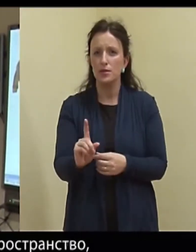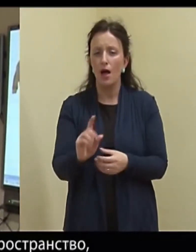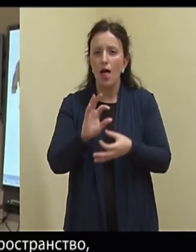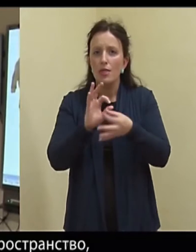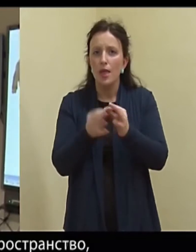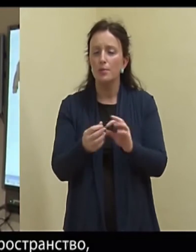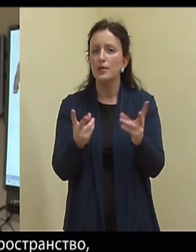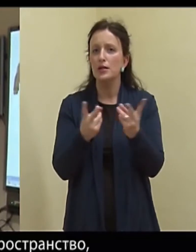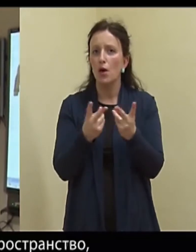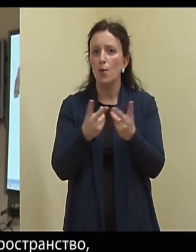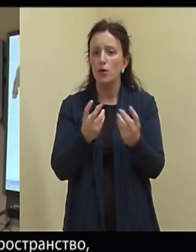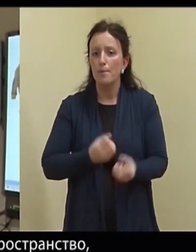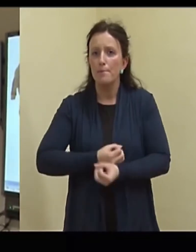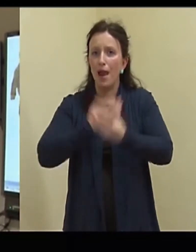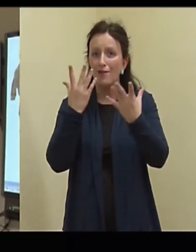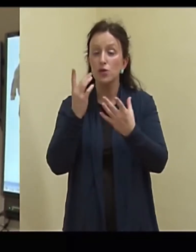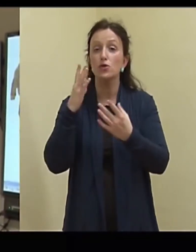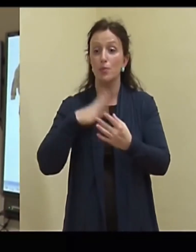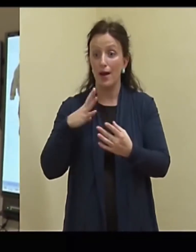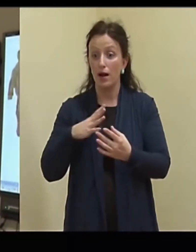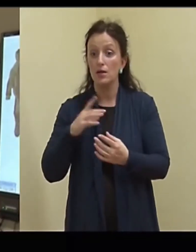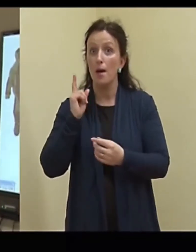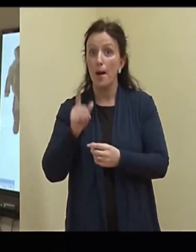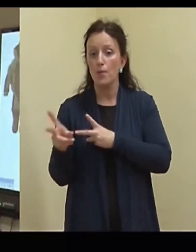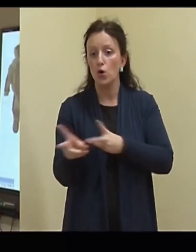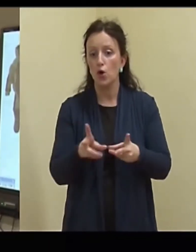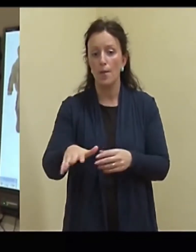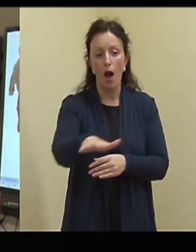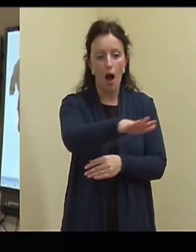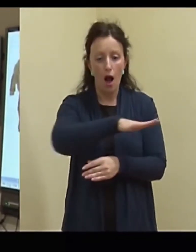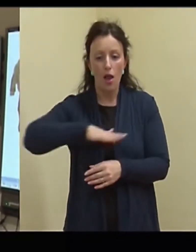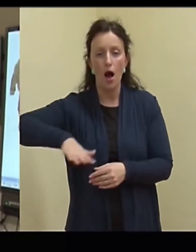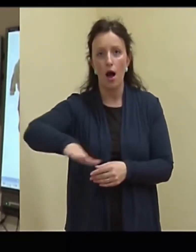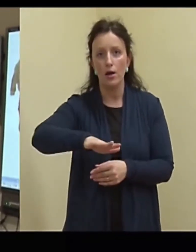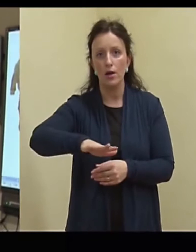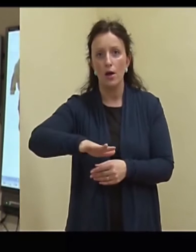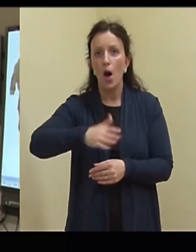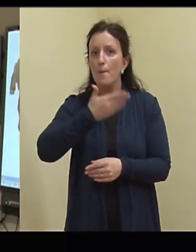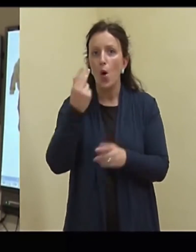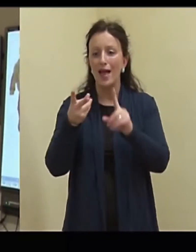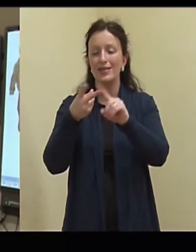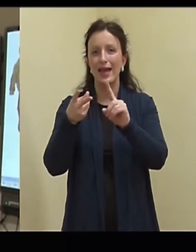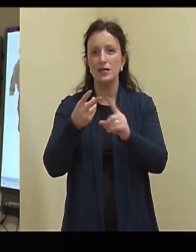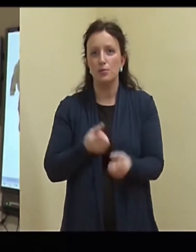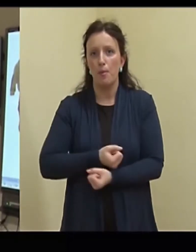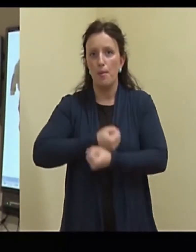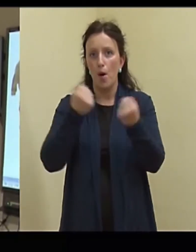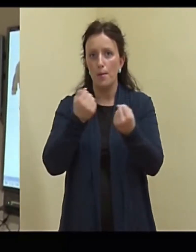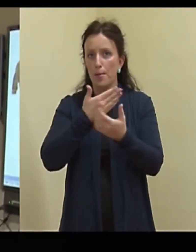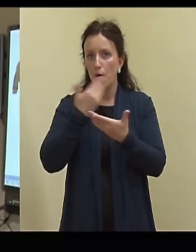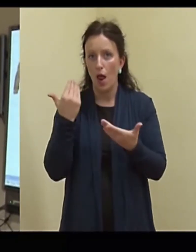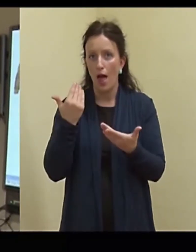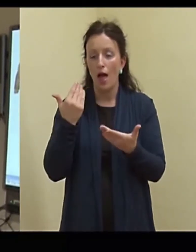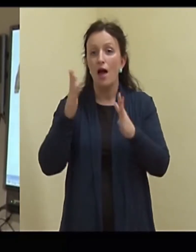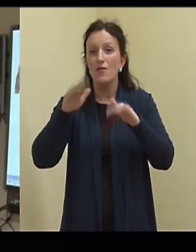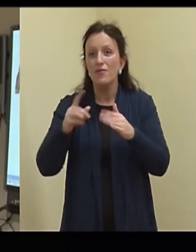samamoodi peale plahvatus tuleb ära kontrollida ala, et seal ei oleks teist lõhke seadeldist või lõhke keha,